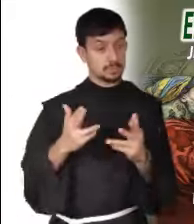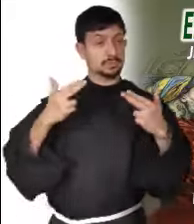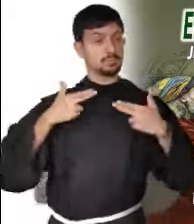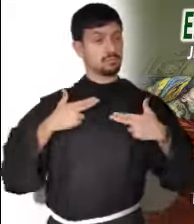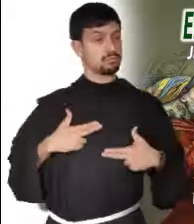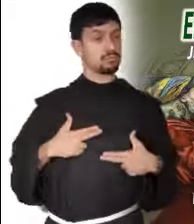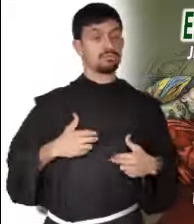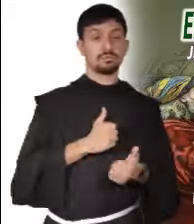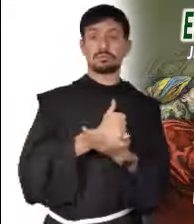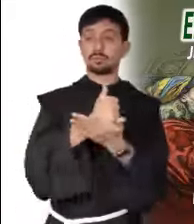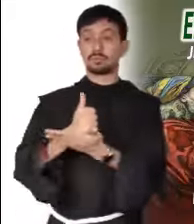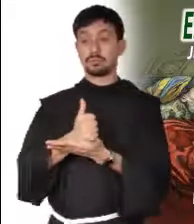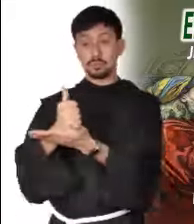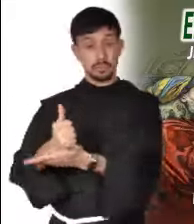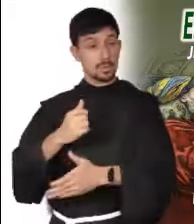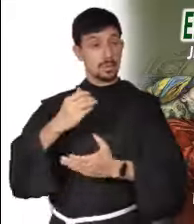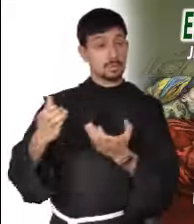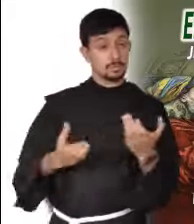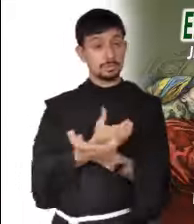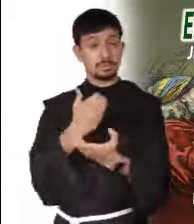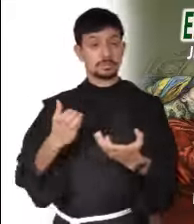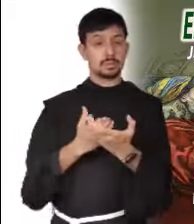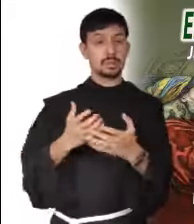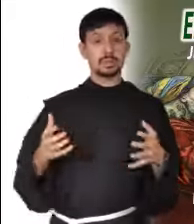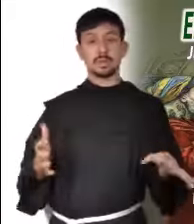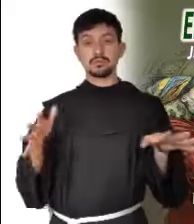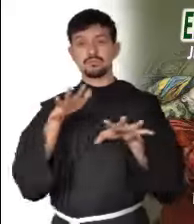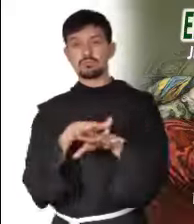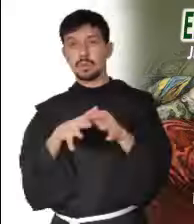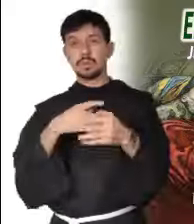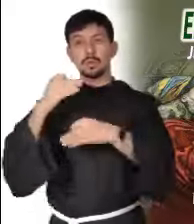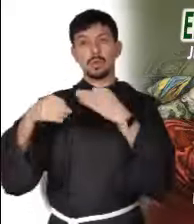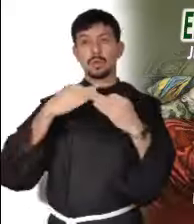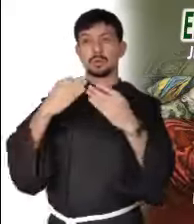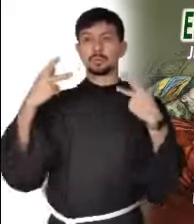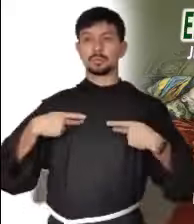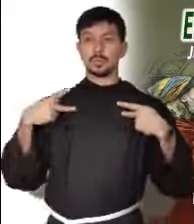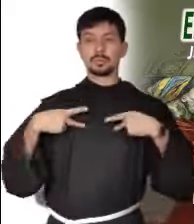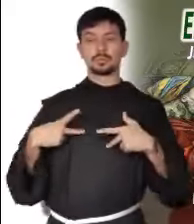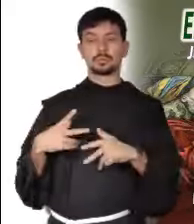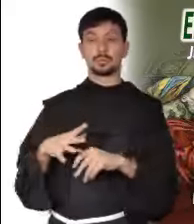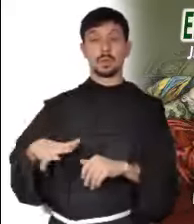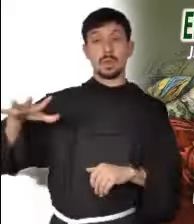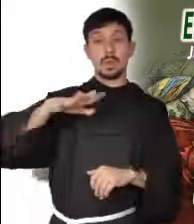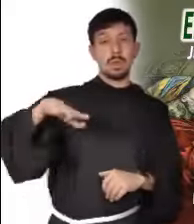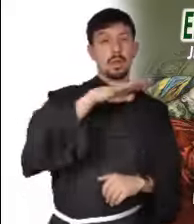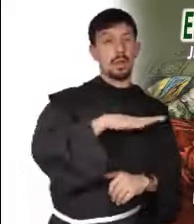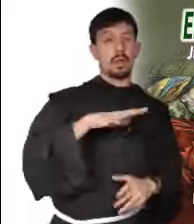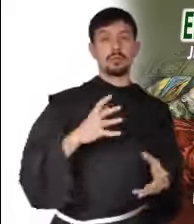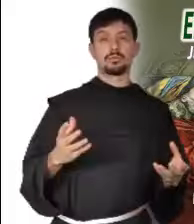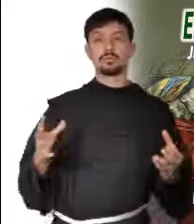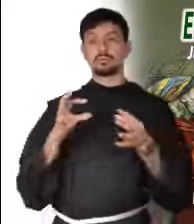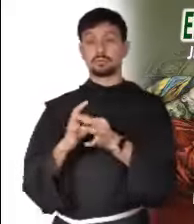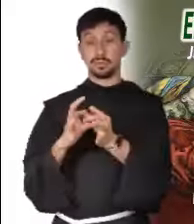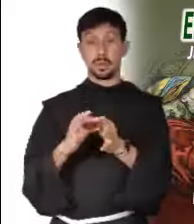la promoción humana, individual y social, con una perspectiva que nos lleve más allá de lo puramente